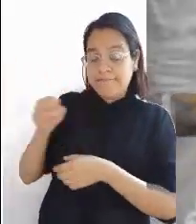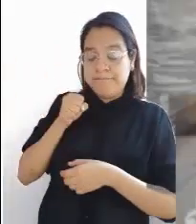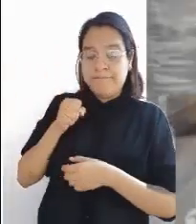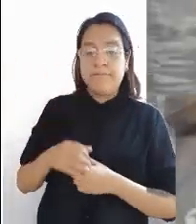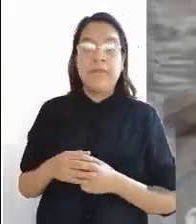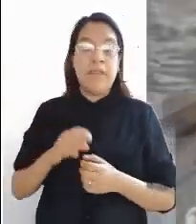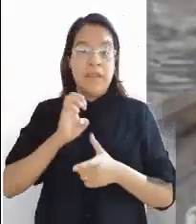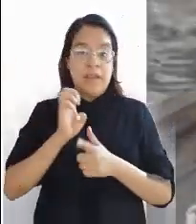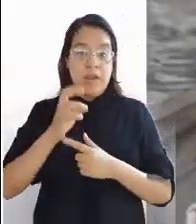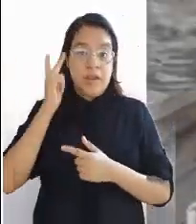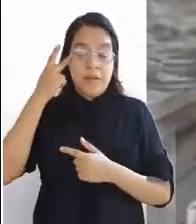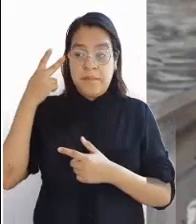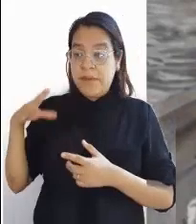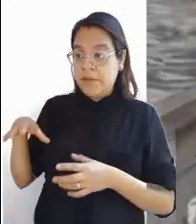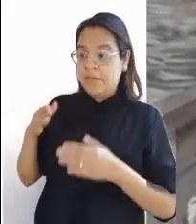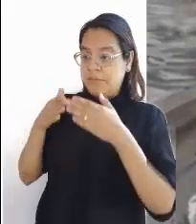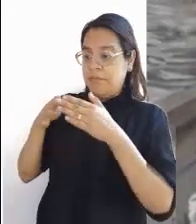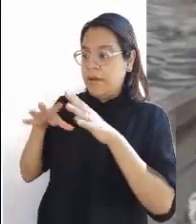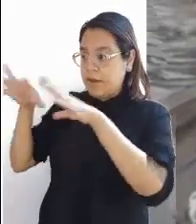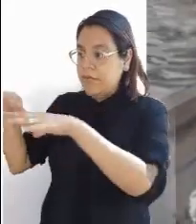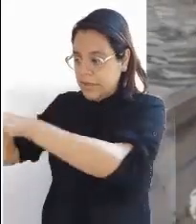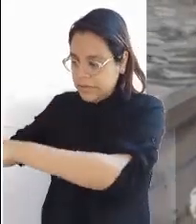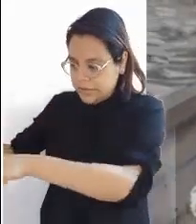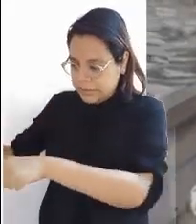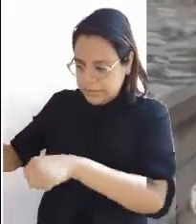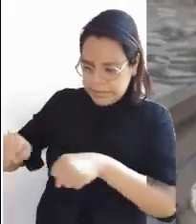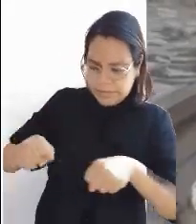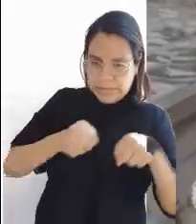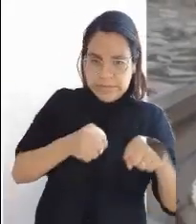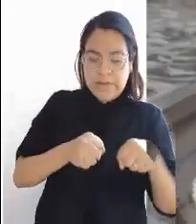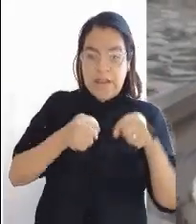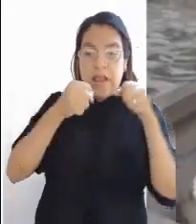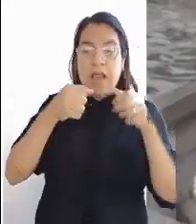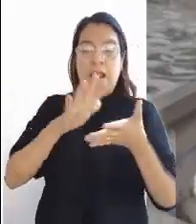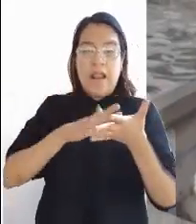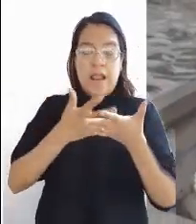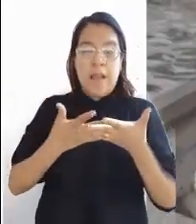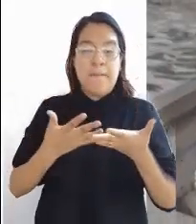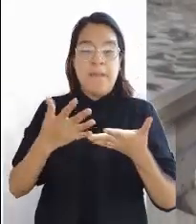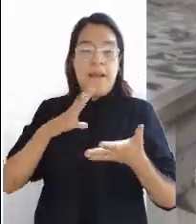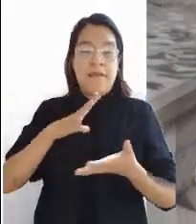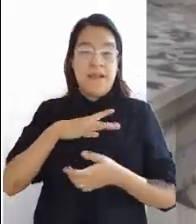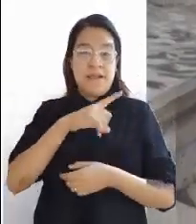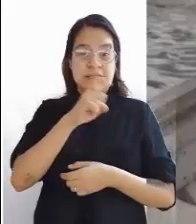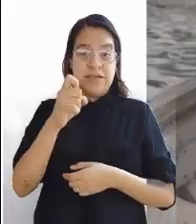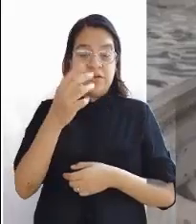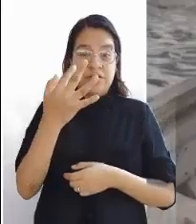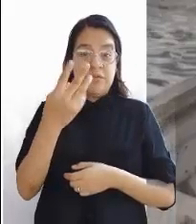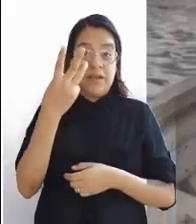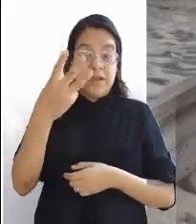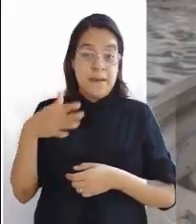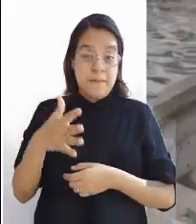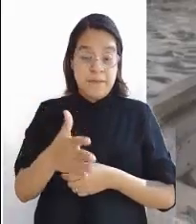Entonces Simón Pedro subió a la barca, arrastró hasta la orilla la red, repleta de pescados grandes. Eran